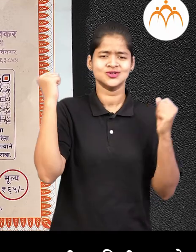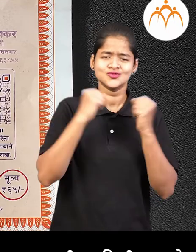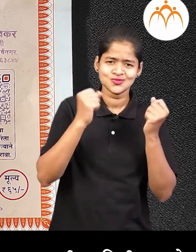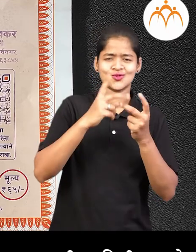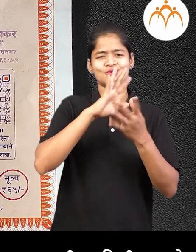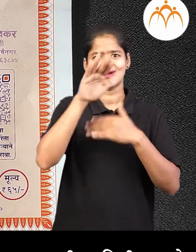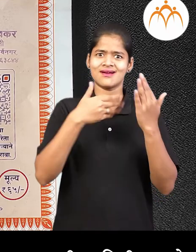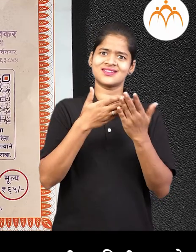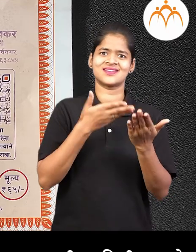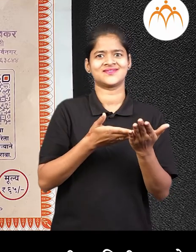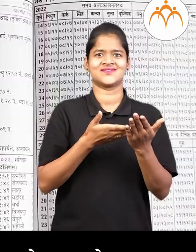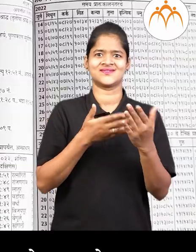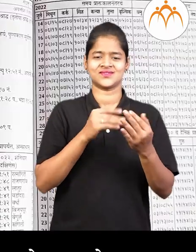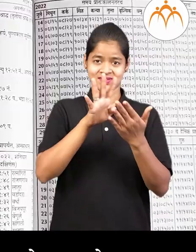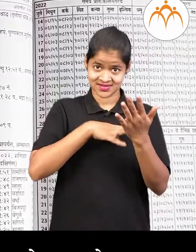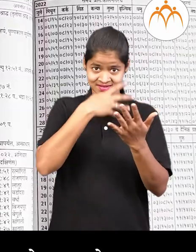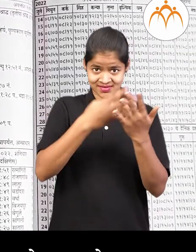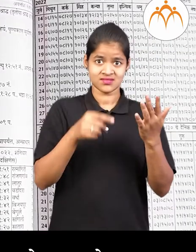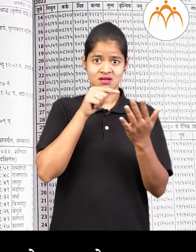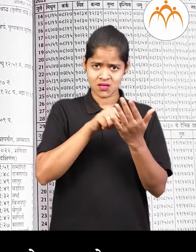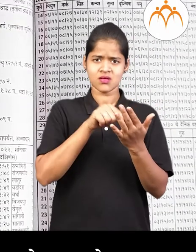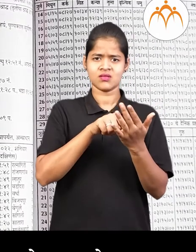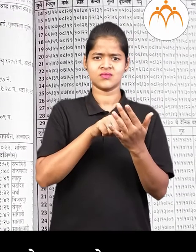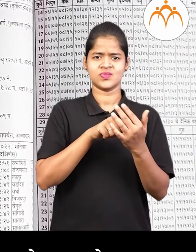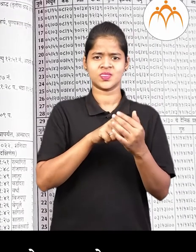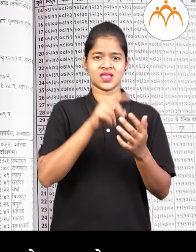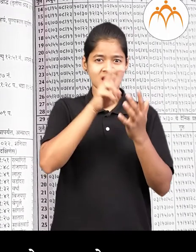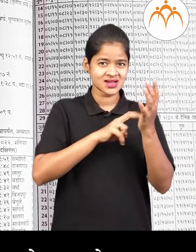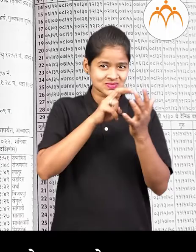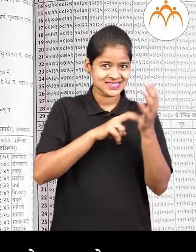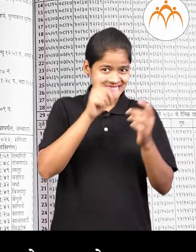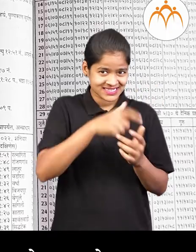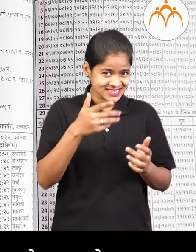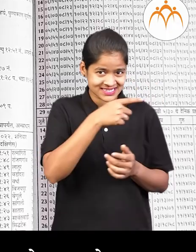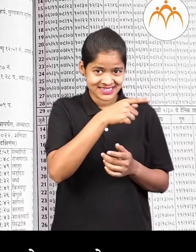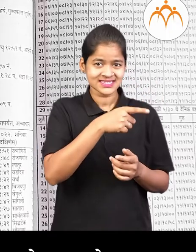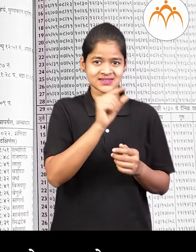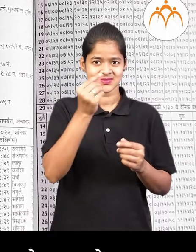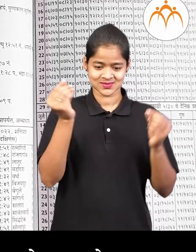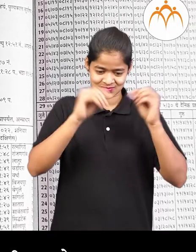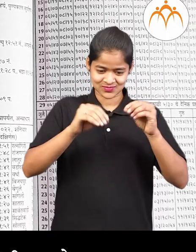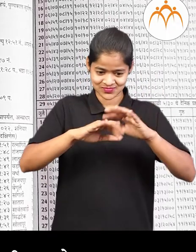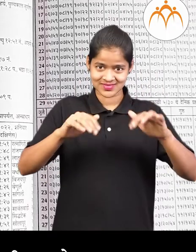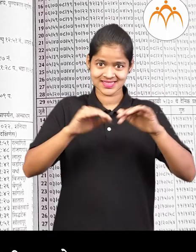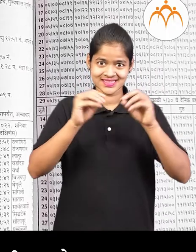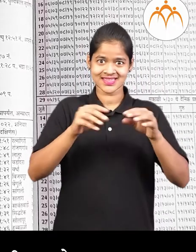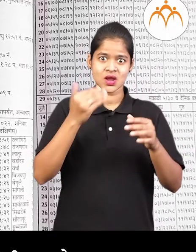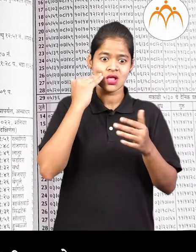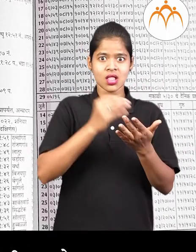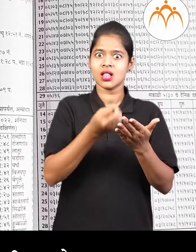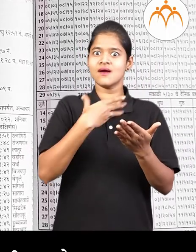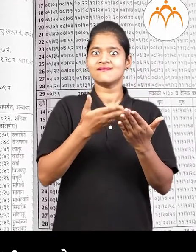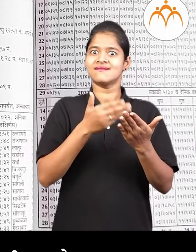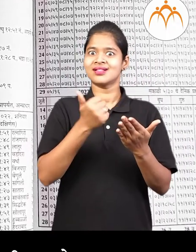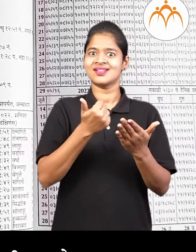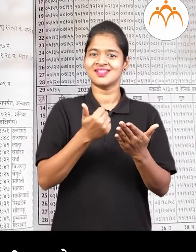महत्वाची महिती करते शेतकर एनना या वरून बी पेरनेची योग्य वेल करते आणखी आने गुष्टींची महिती